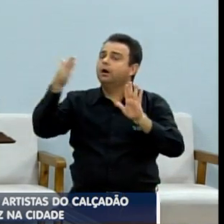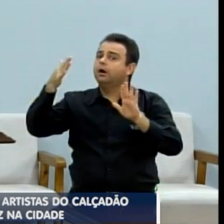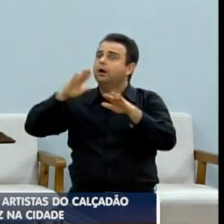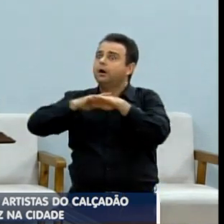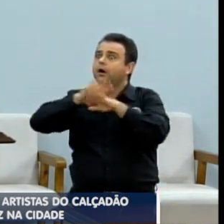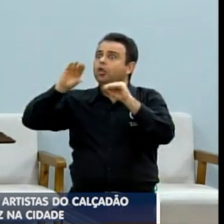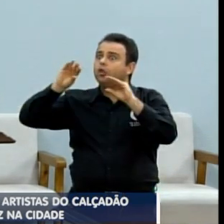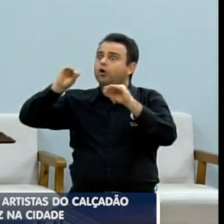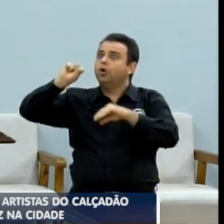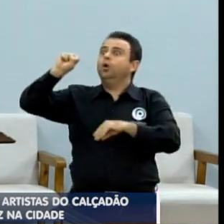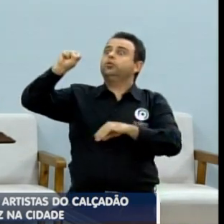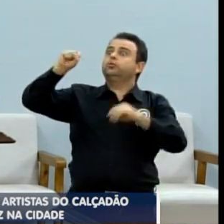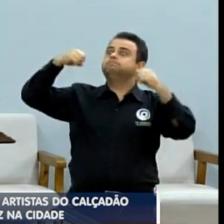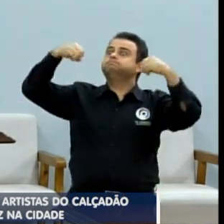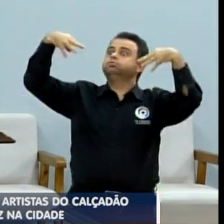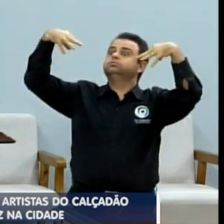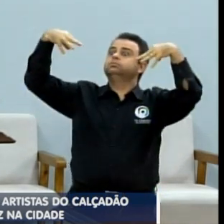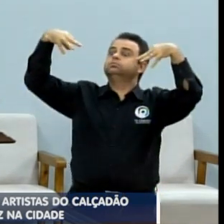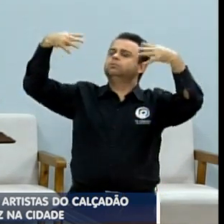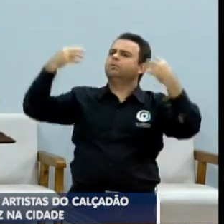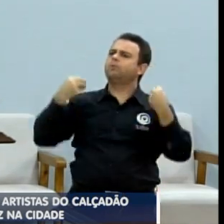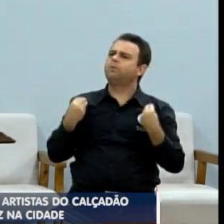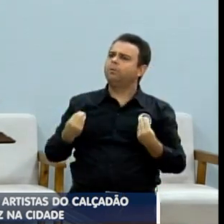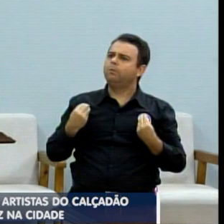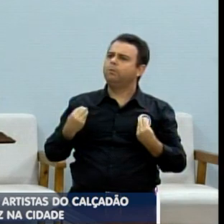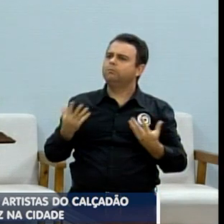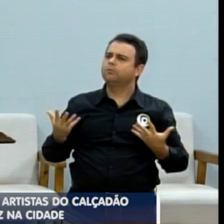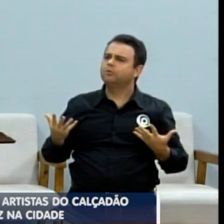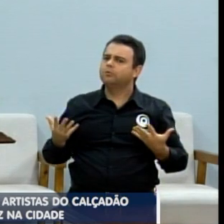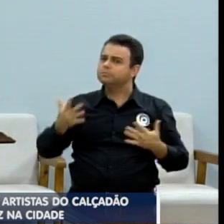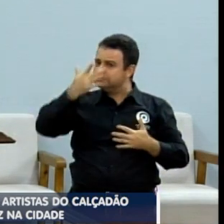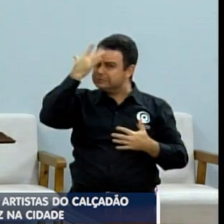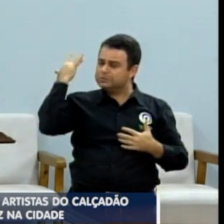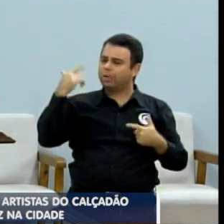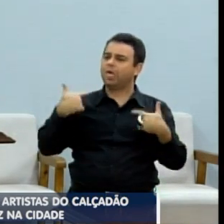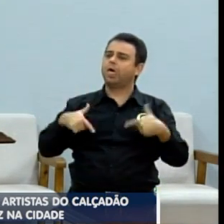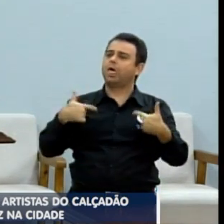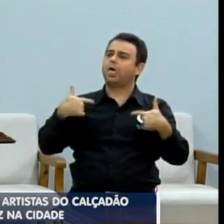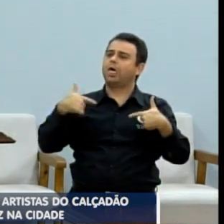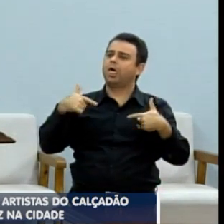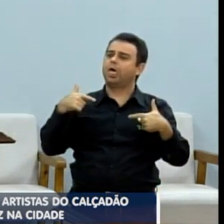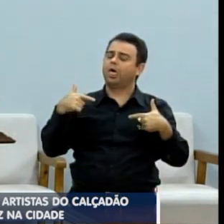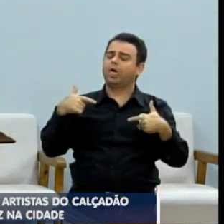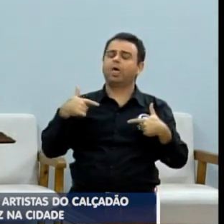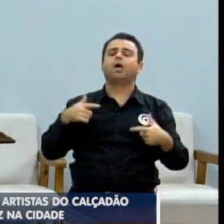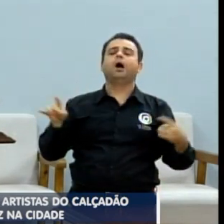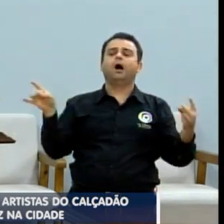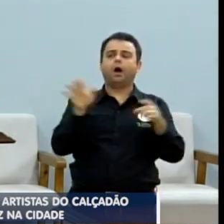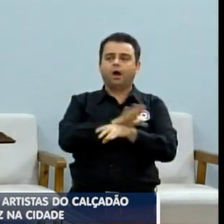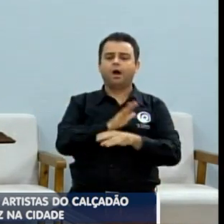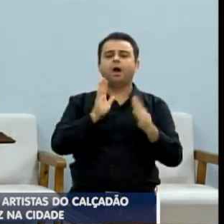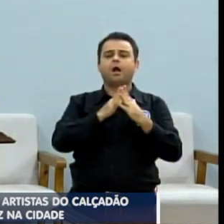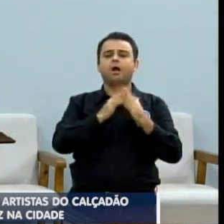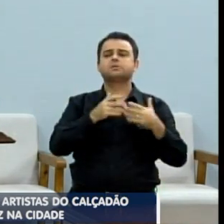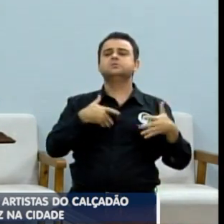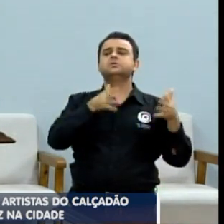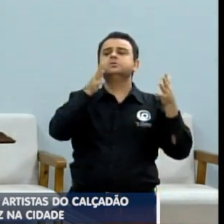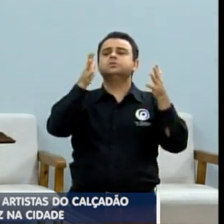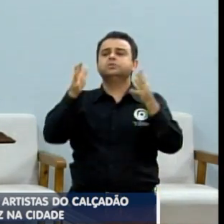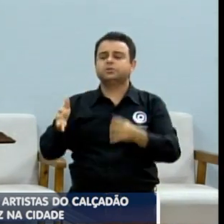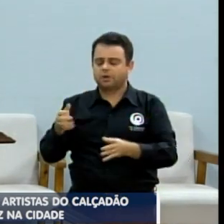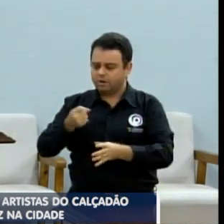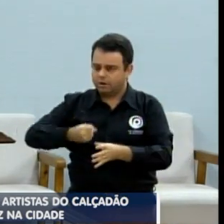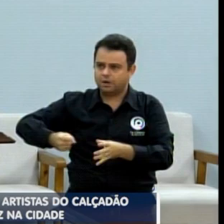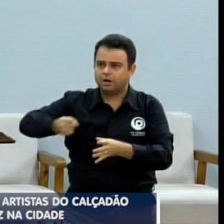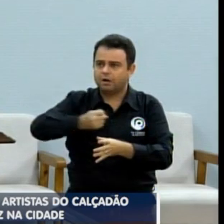Quero ver o cidadão, a cidadã, o trabalhador, trabalhadora, chegam em casa para fazer uma janta, está tudo